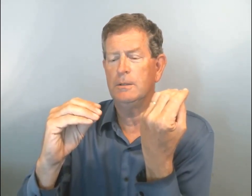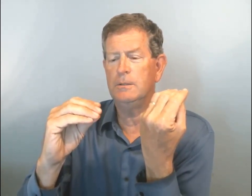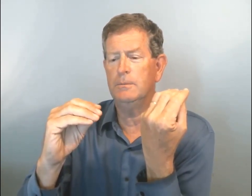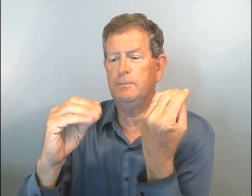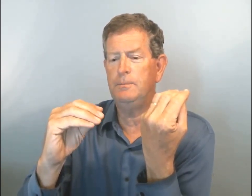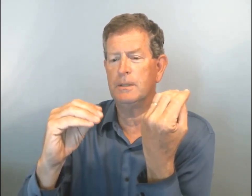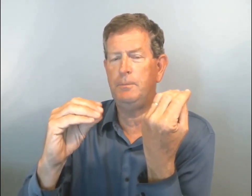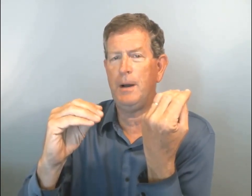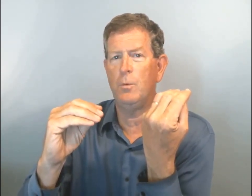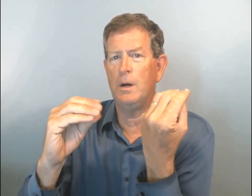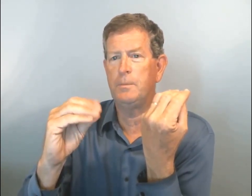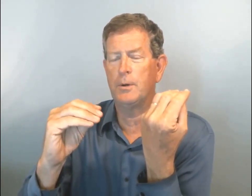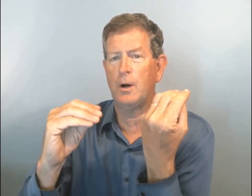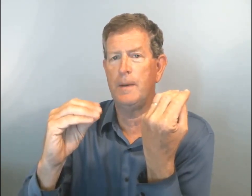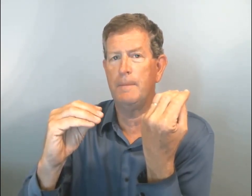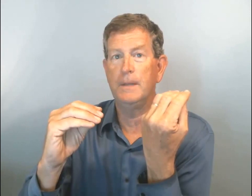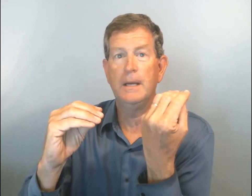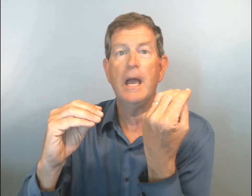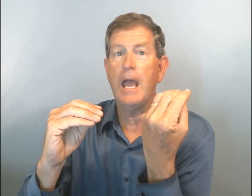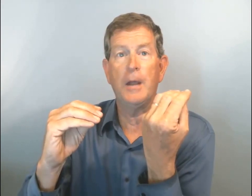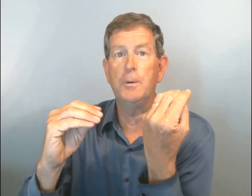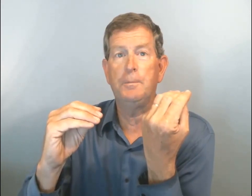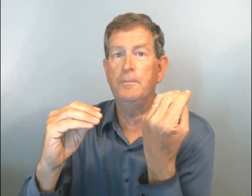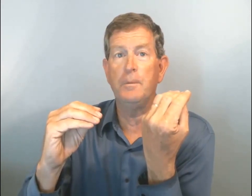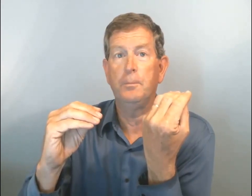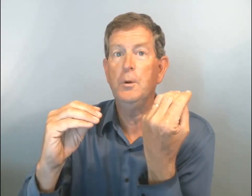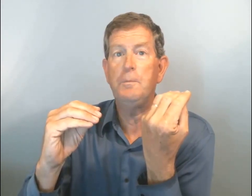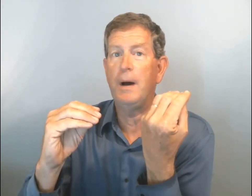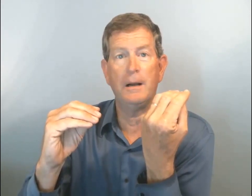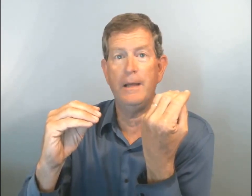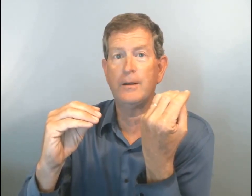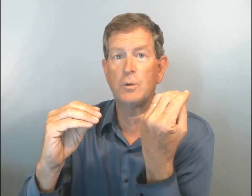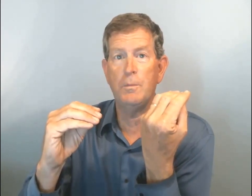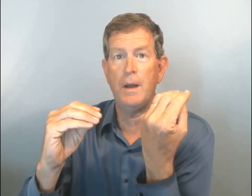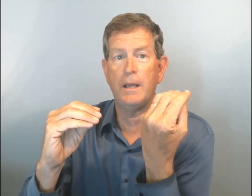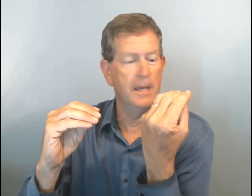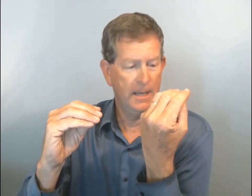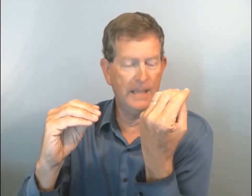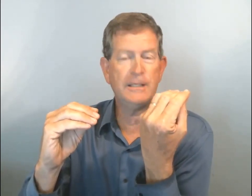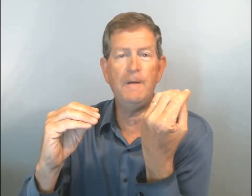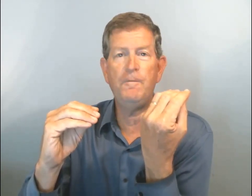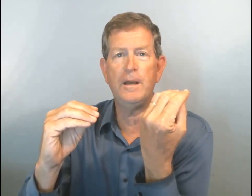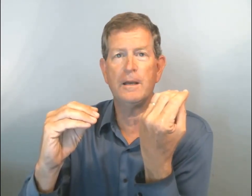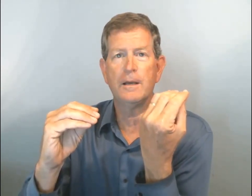Chérie, parle-moi un peu quand même. Elle ne veut plus parler avec son mari. Qu'est-ce qu'elle fait ?